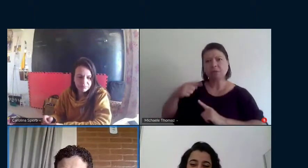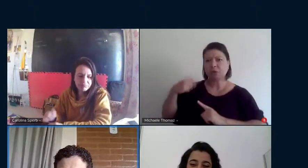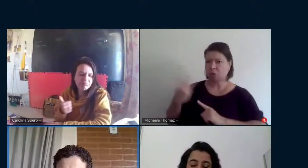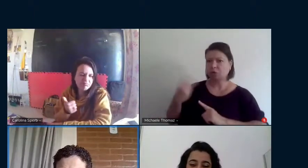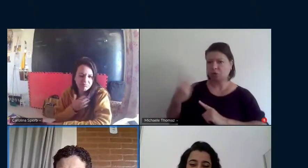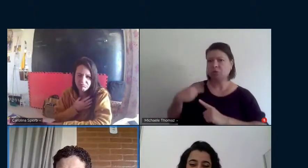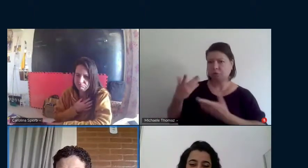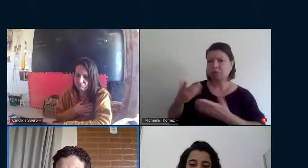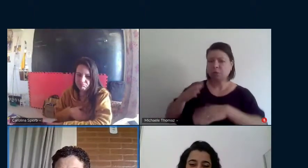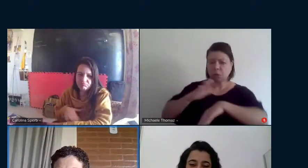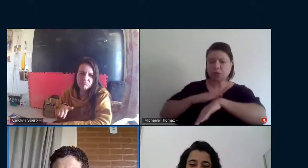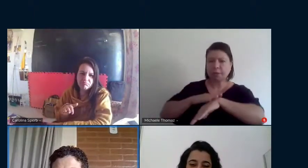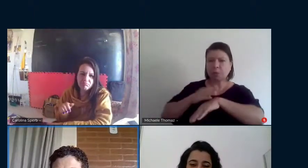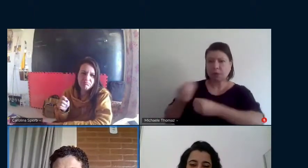nos for dado e